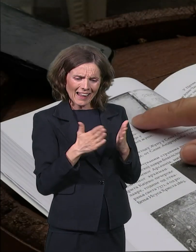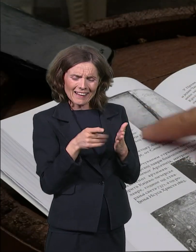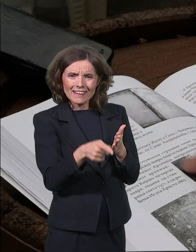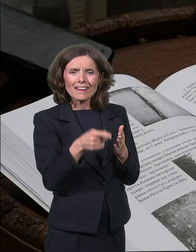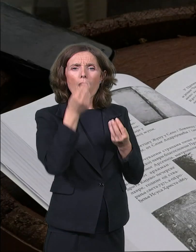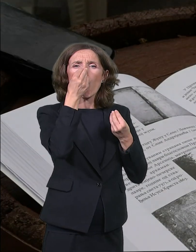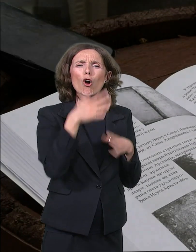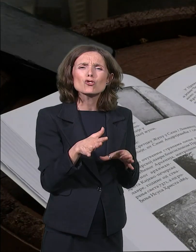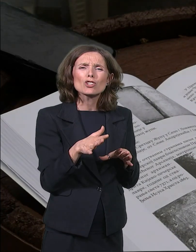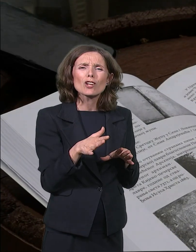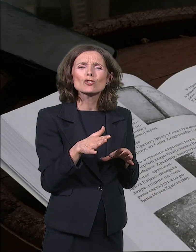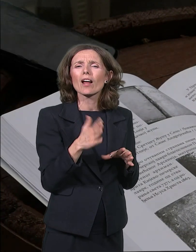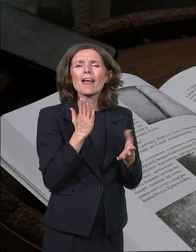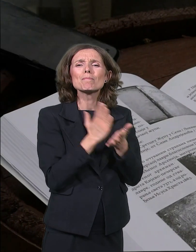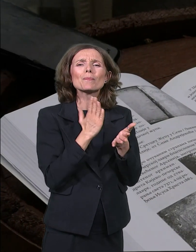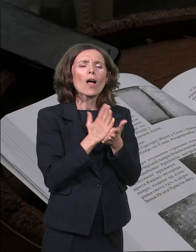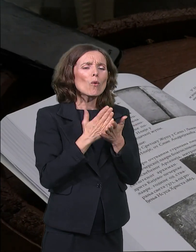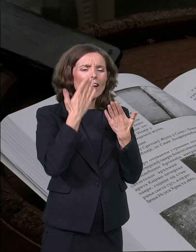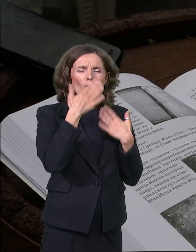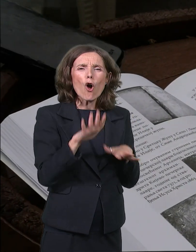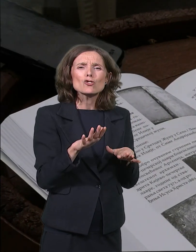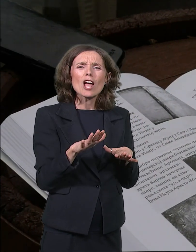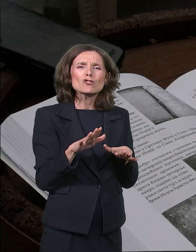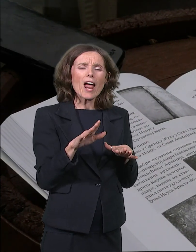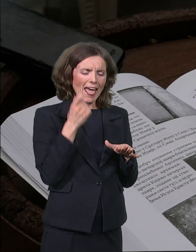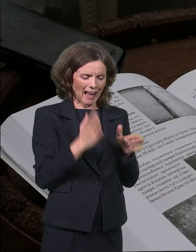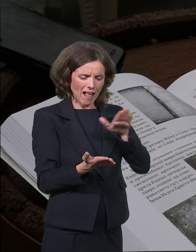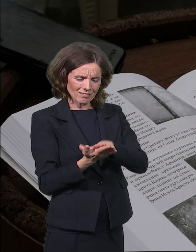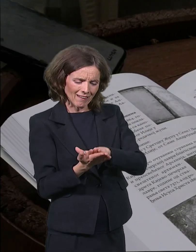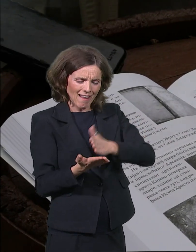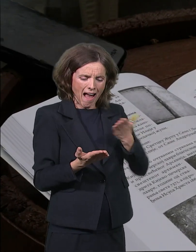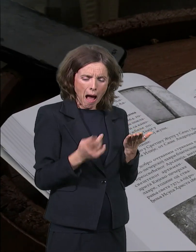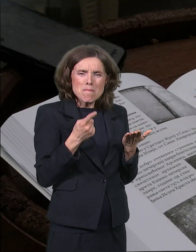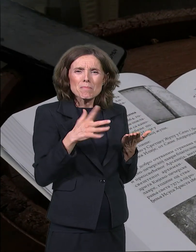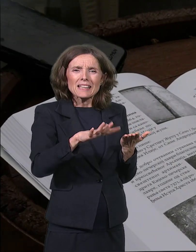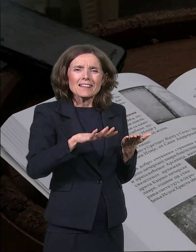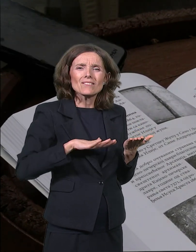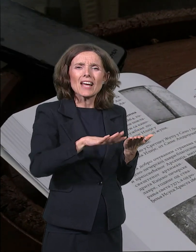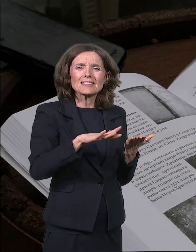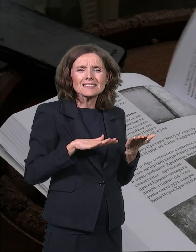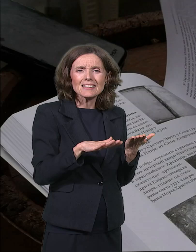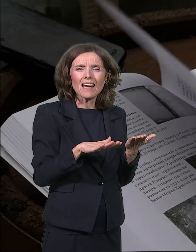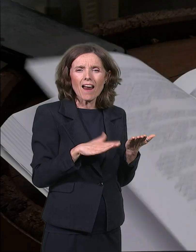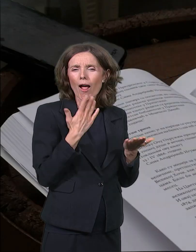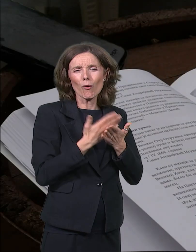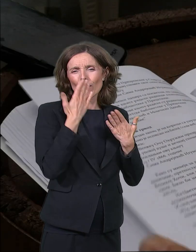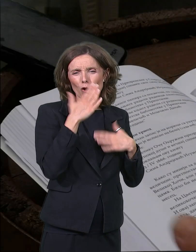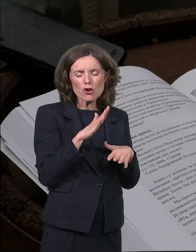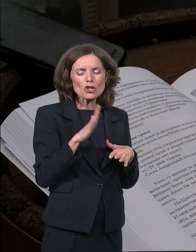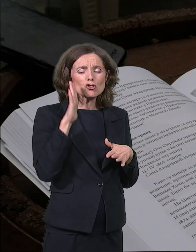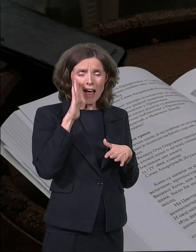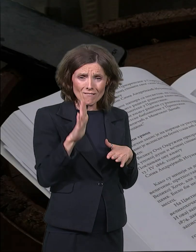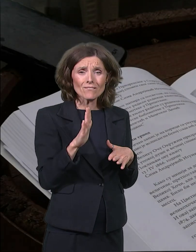oštećivane one prve stranice, pa verovatno je posveta